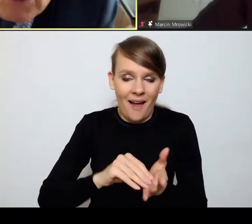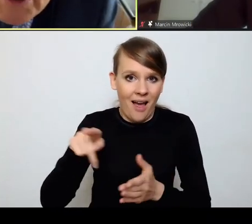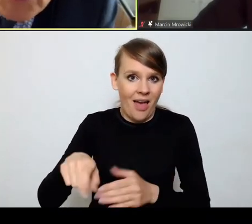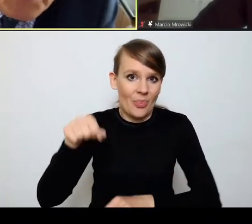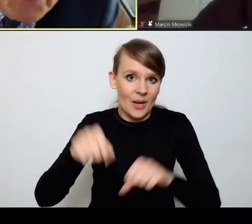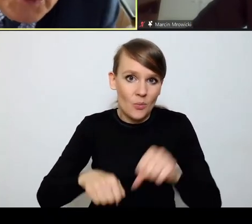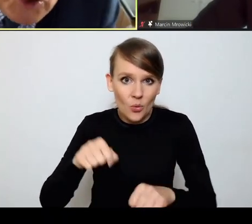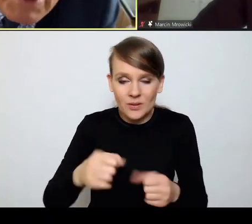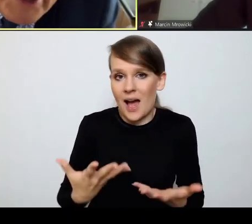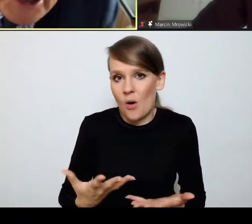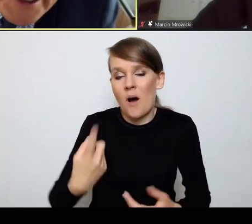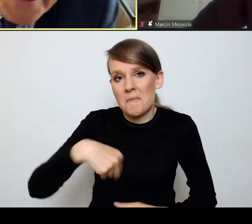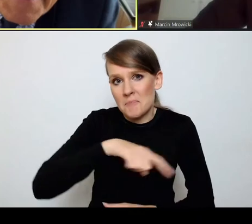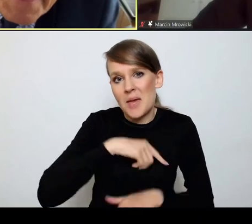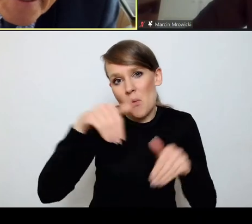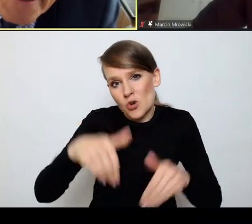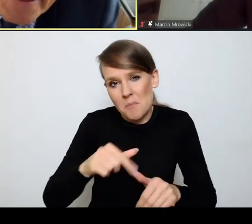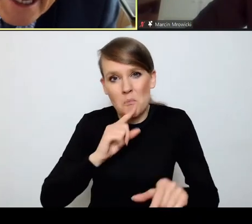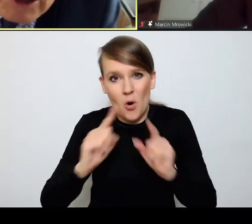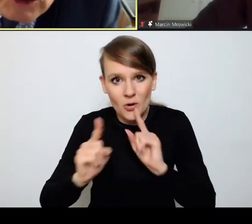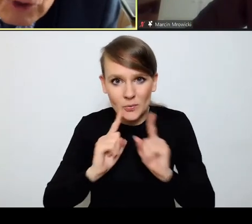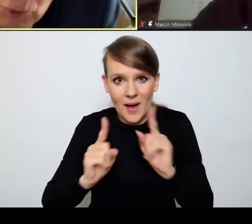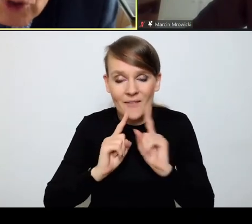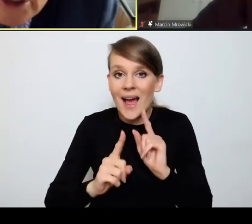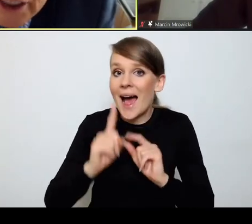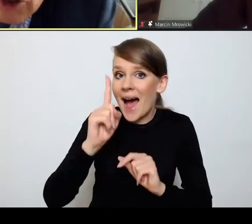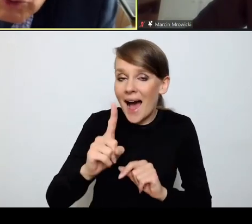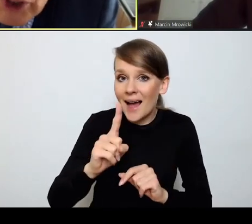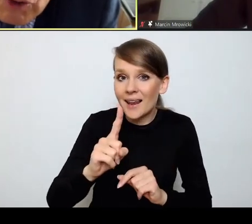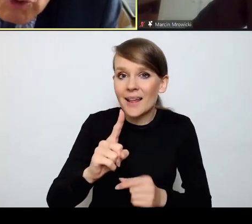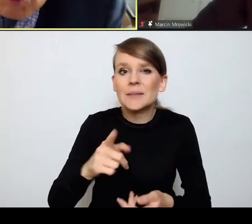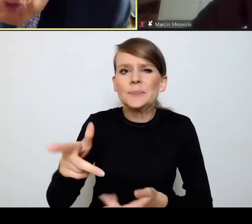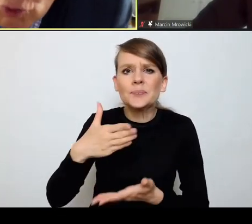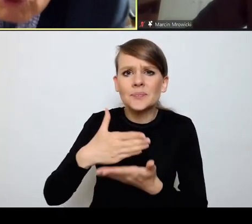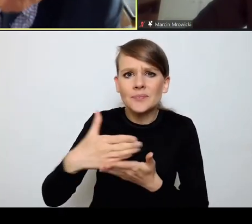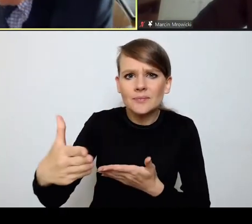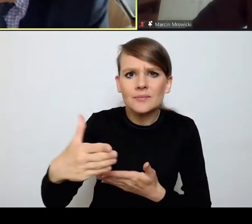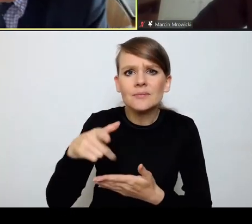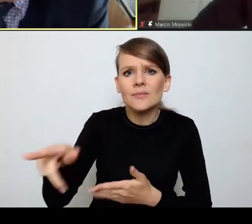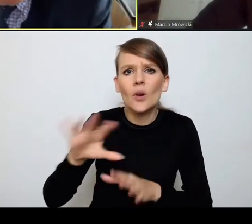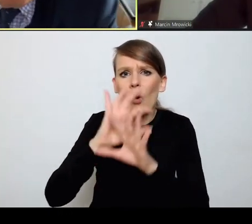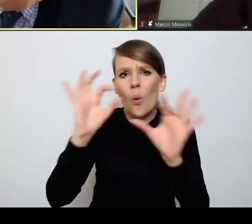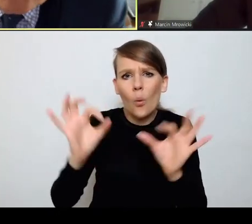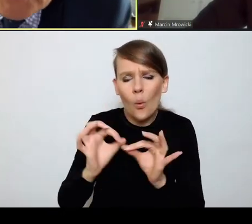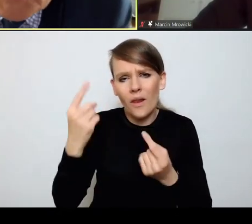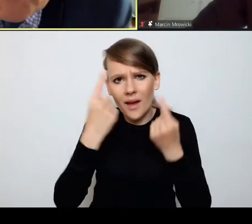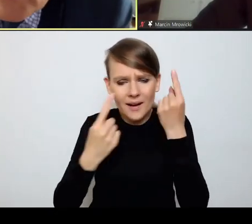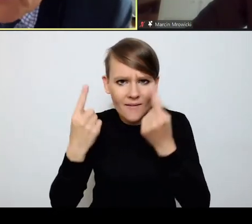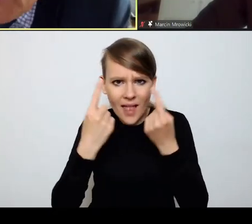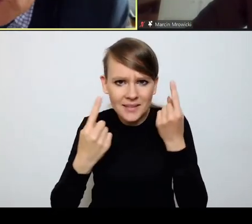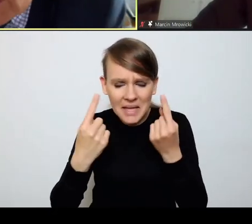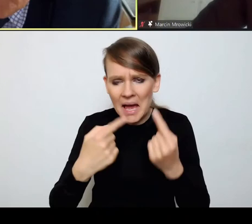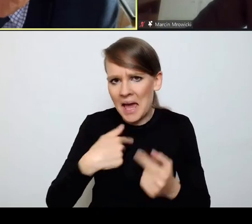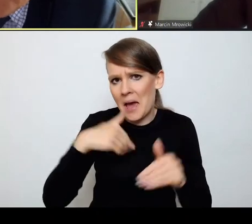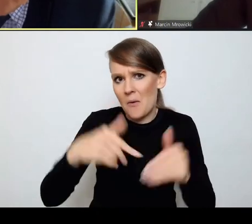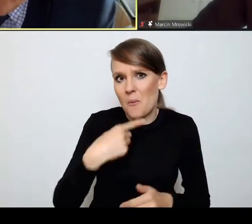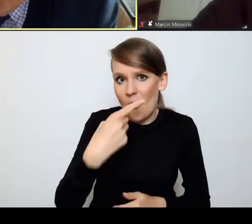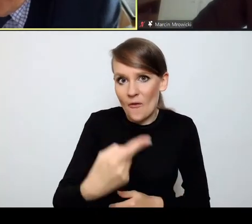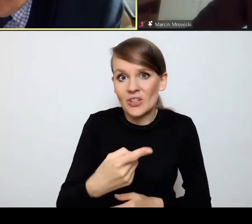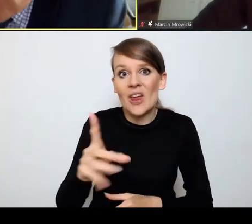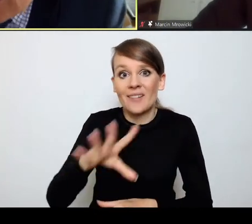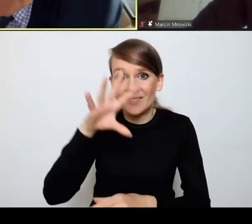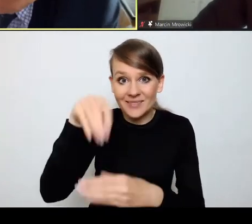o tym, że możemy porozmawiać, ale kontynuując taką ogólną refleksję, to powiem, że w tym wszystkim